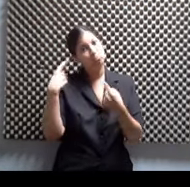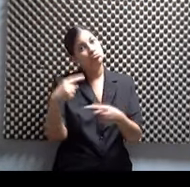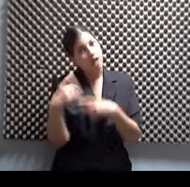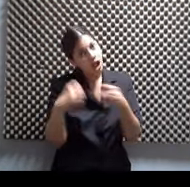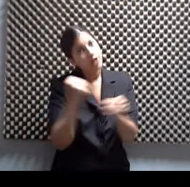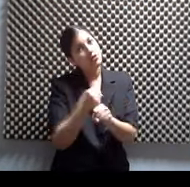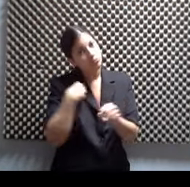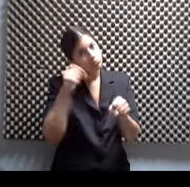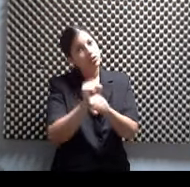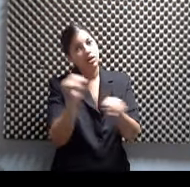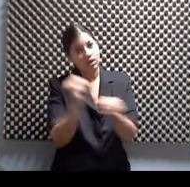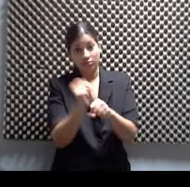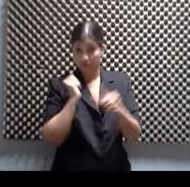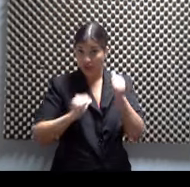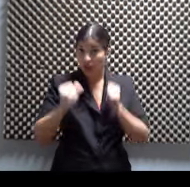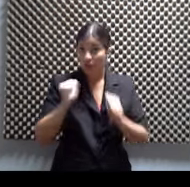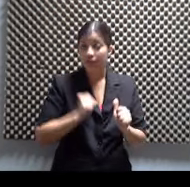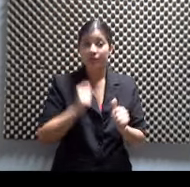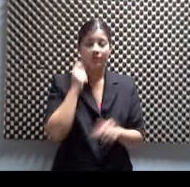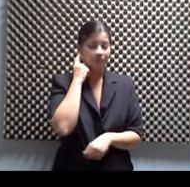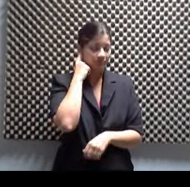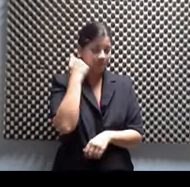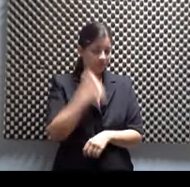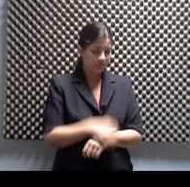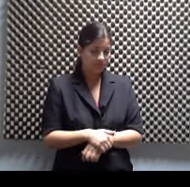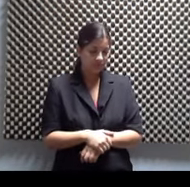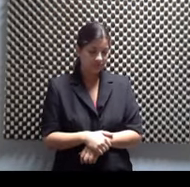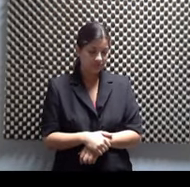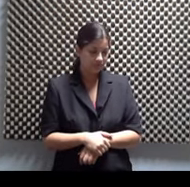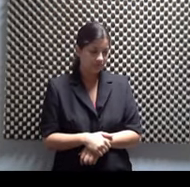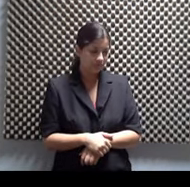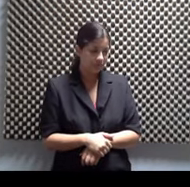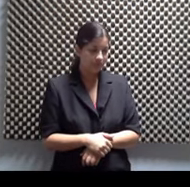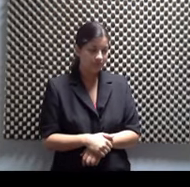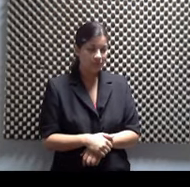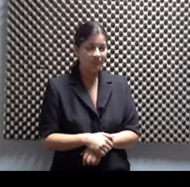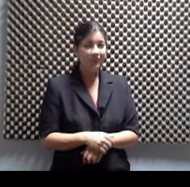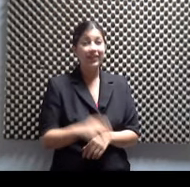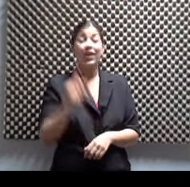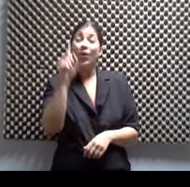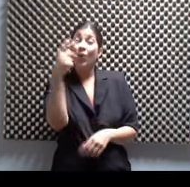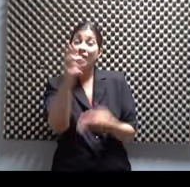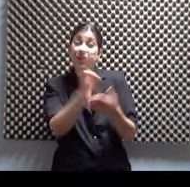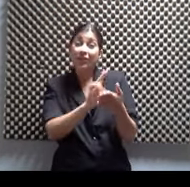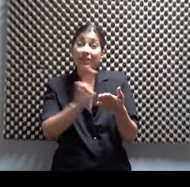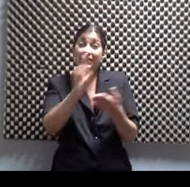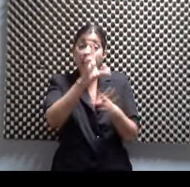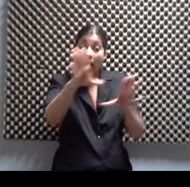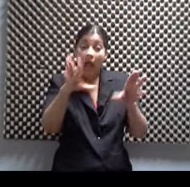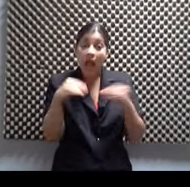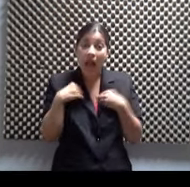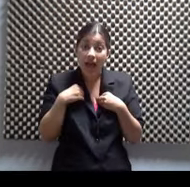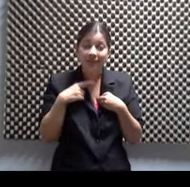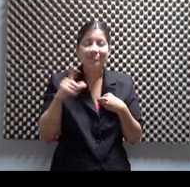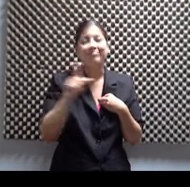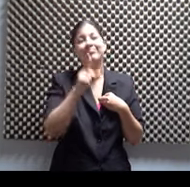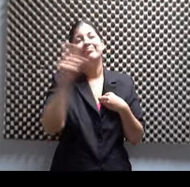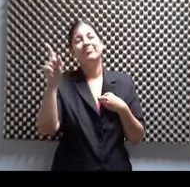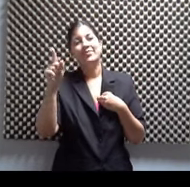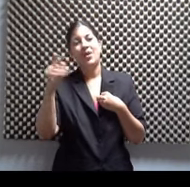teatro. Claro, claro. Así que fuera la UBA, la Universidad de Buenos Aires. Quien me acepta en el programa de teatro y cine latinoamericano y